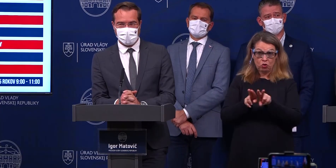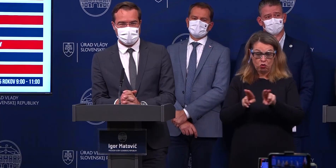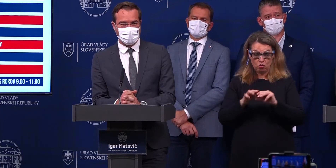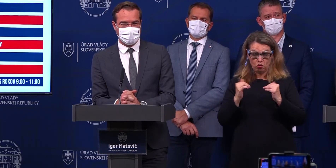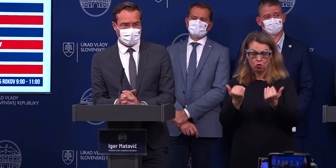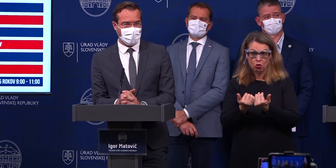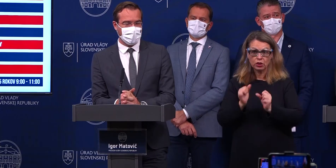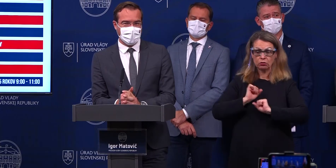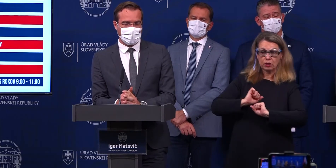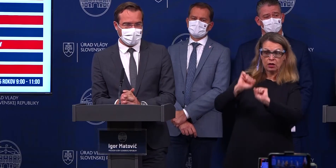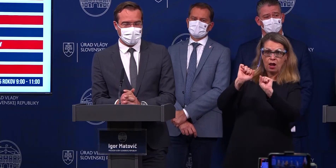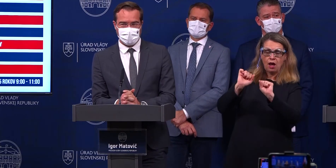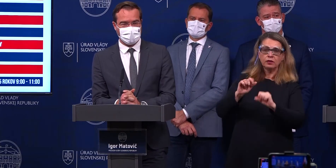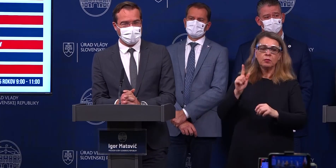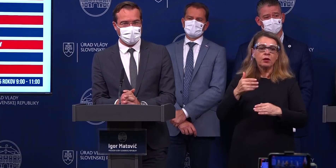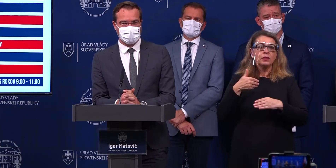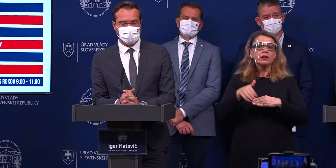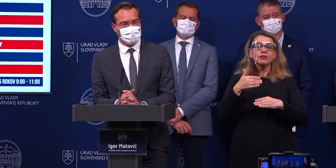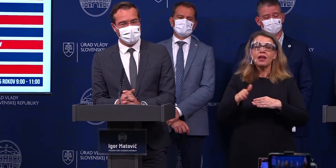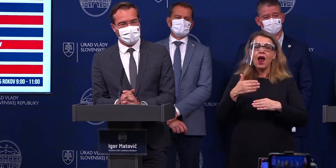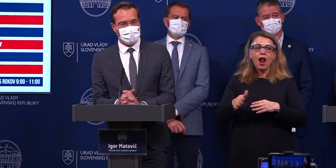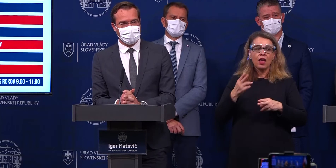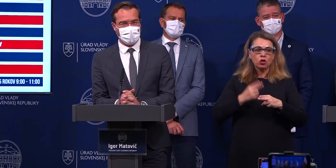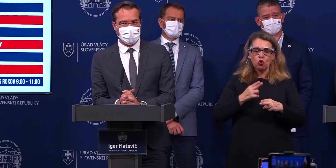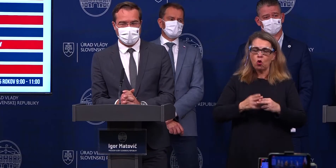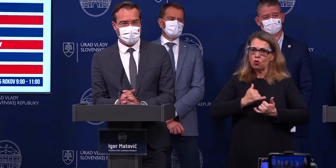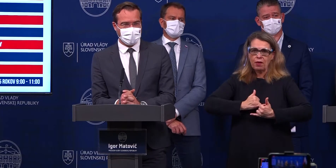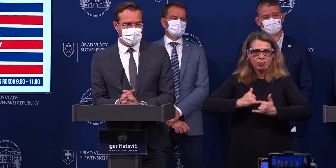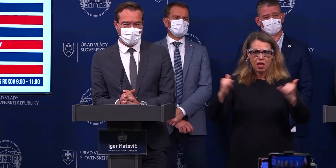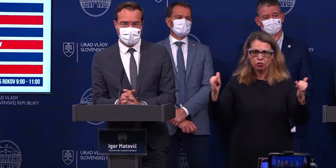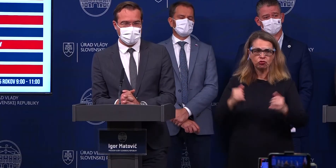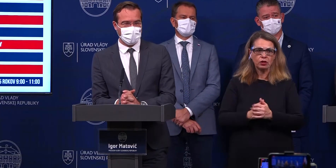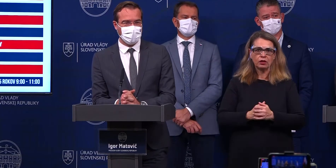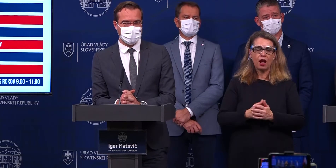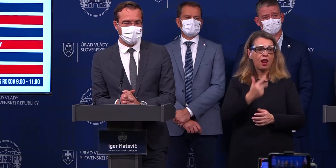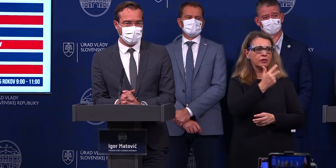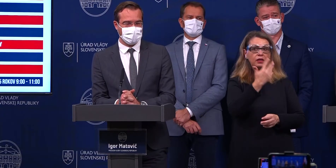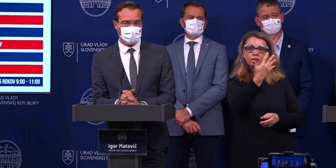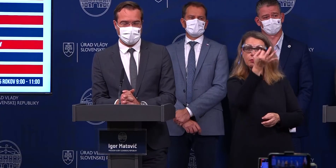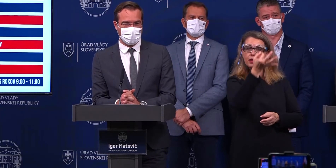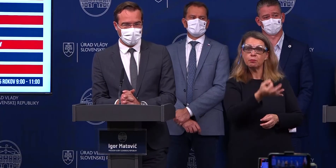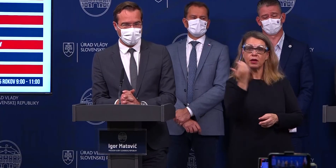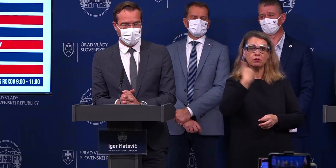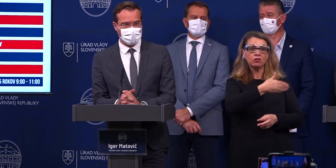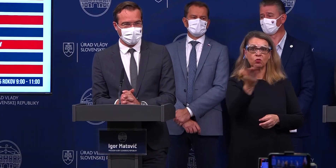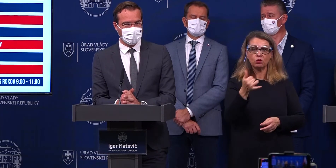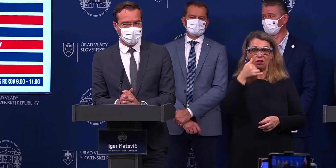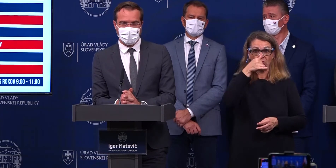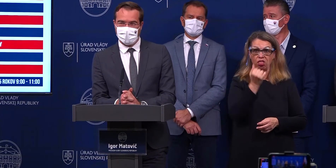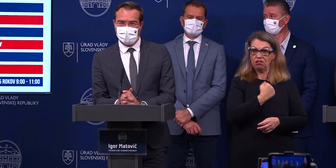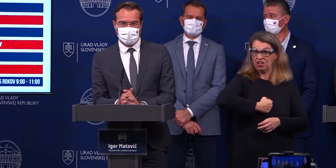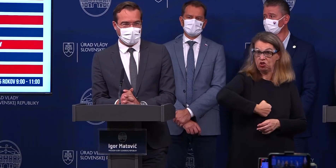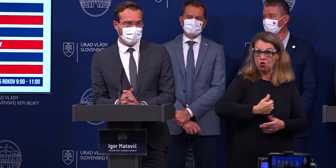chránime to, aby sa ďalej radikálne, že tento vírus nešíril. Ale pokiaľ 35 % populácie sa rozhodne, že to bude ignorovať,